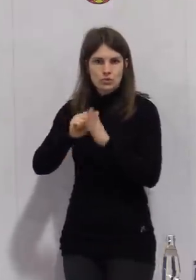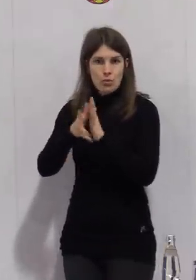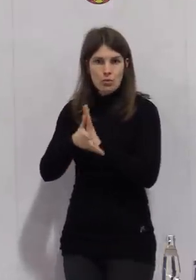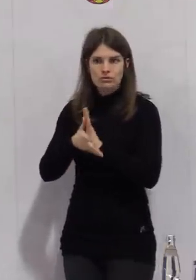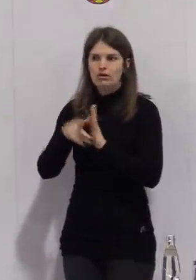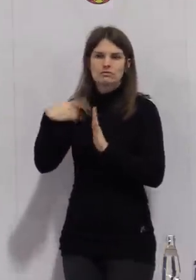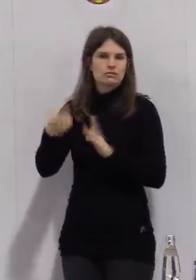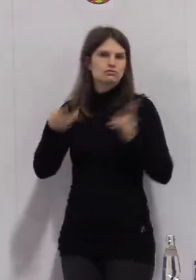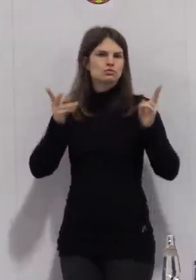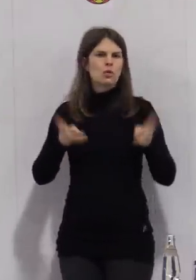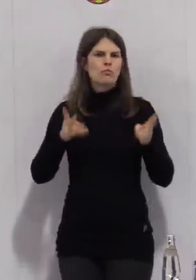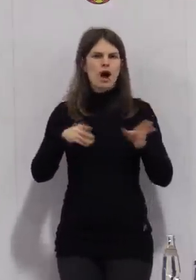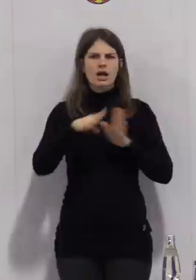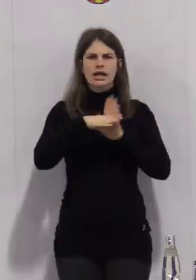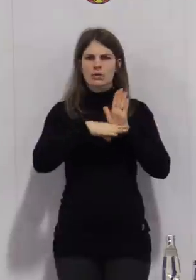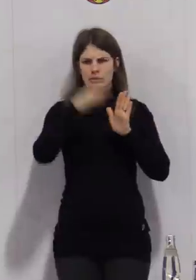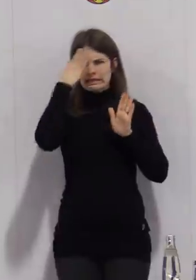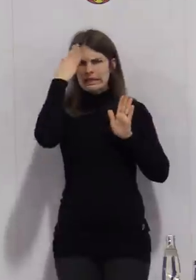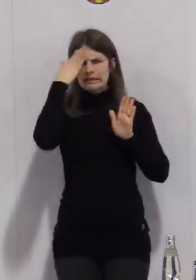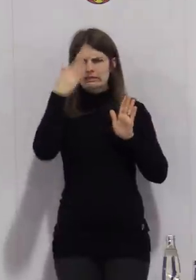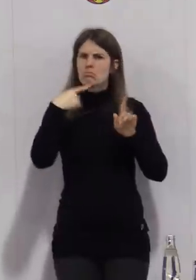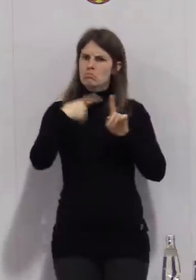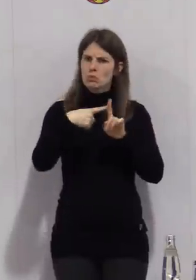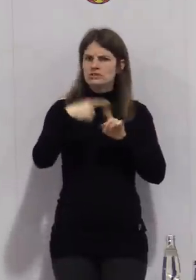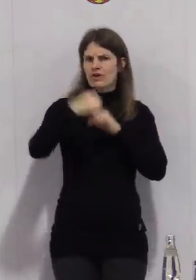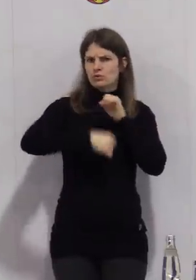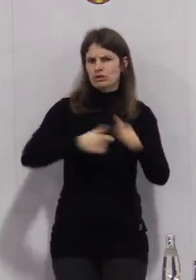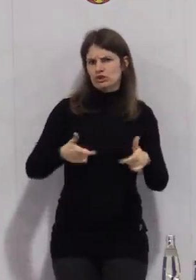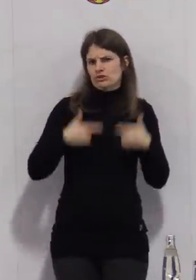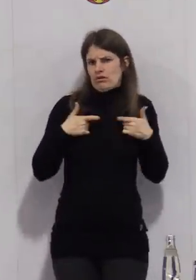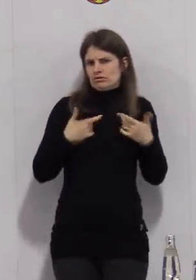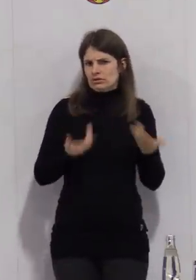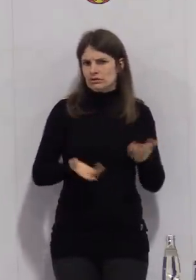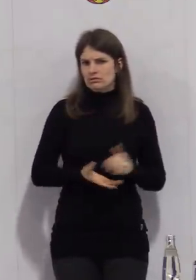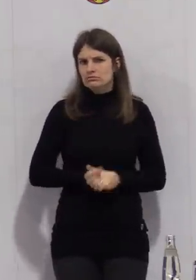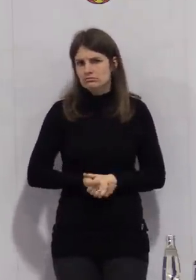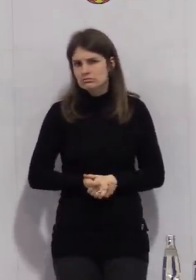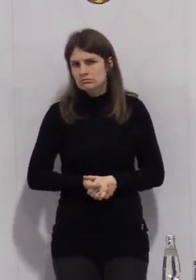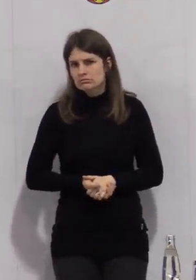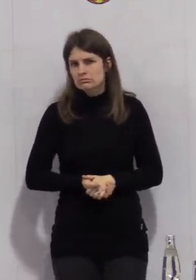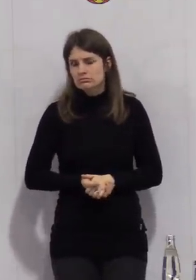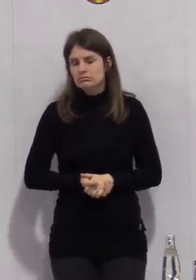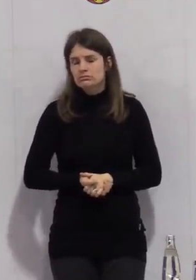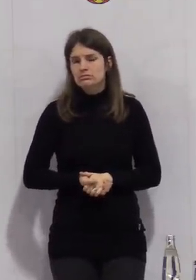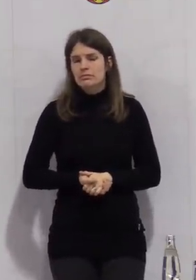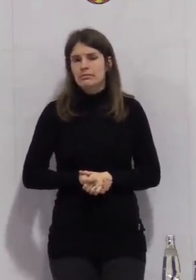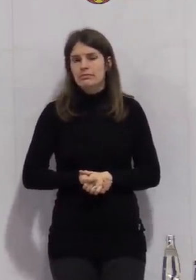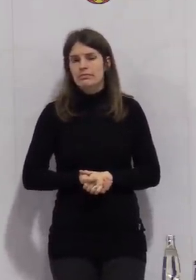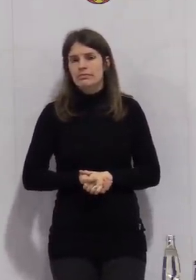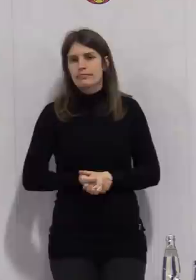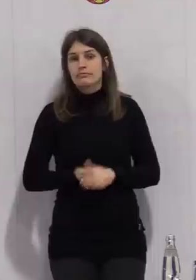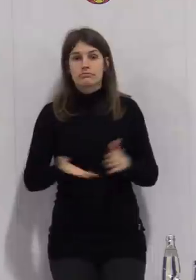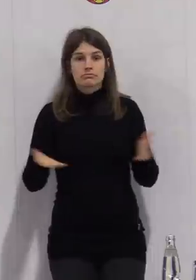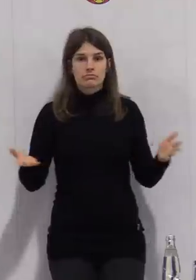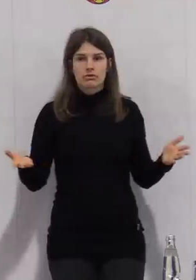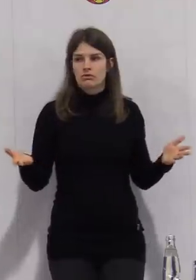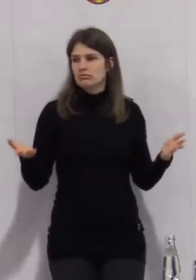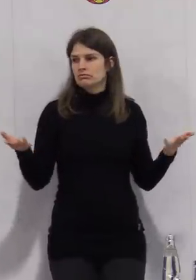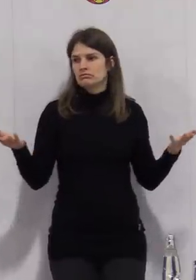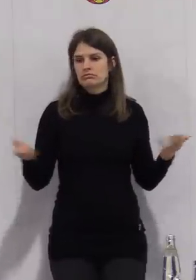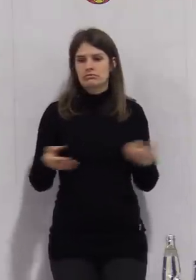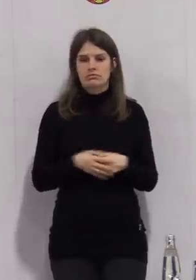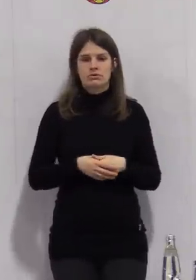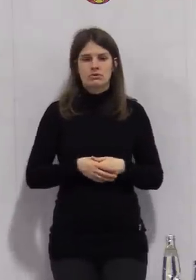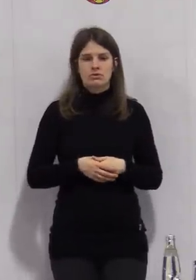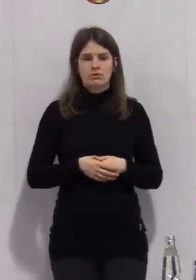Regelung in Kraft, die wir haben. Wer positiv getestet ist, muss in Quarantäne. Wenn man diese Tests aus meiner Sicht